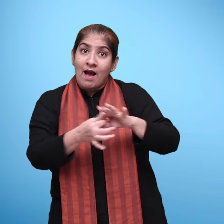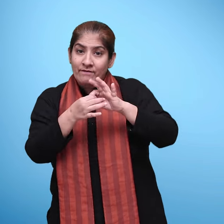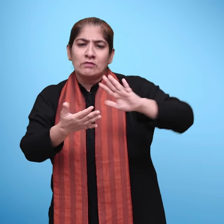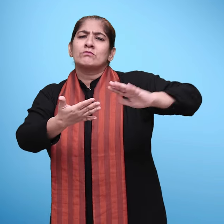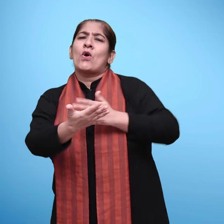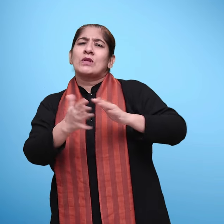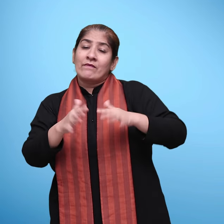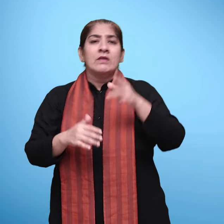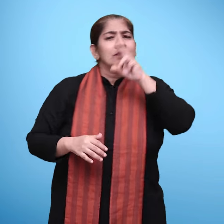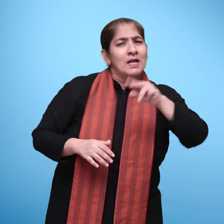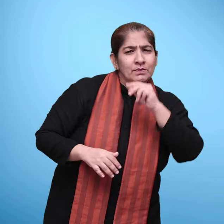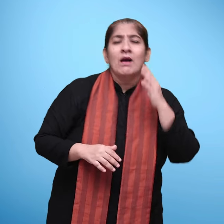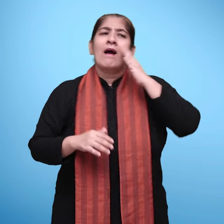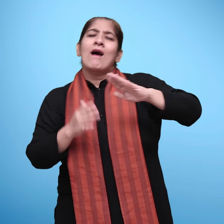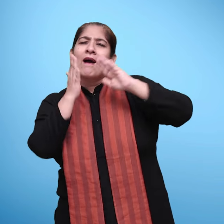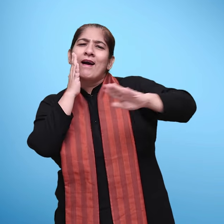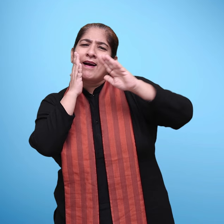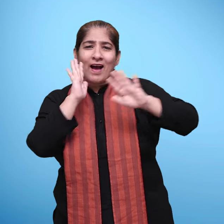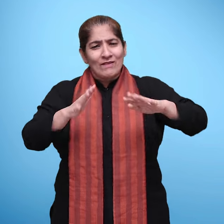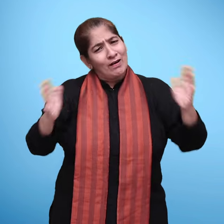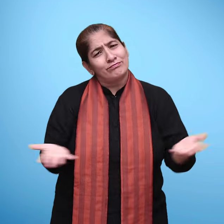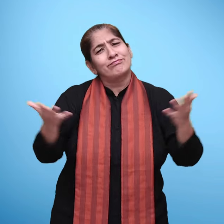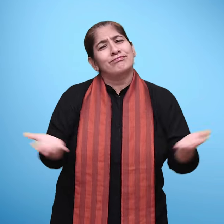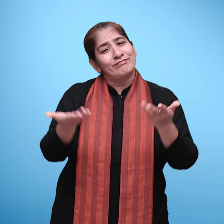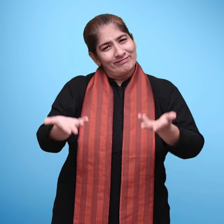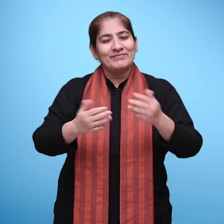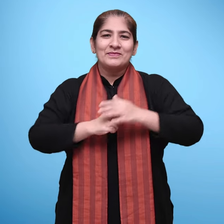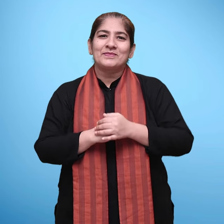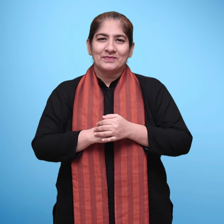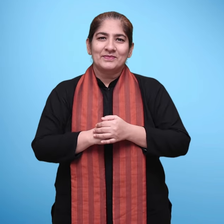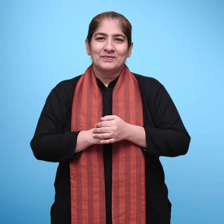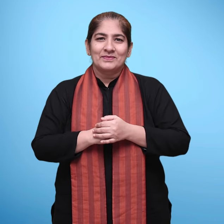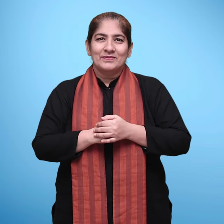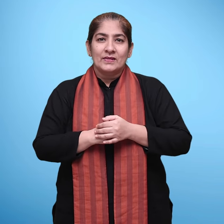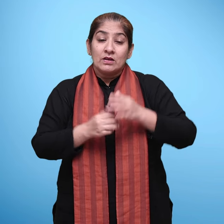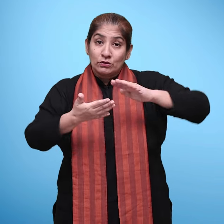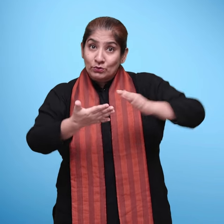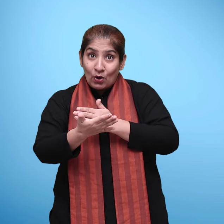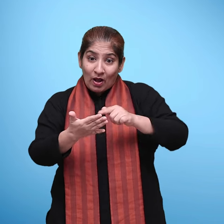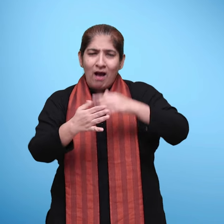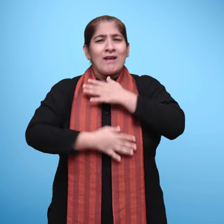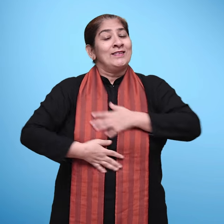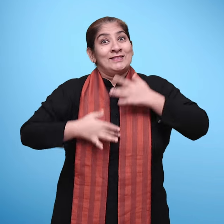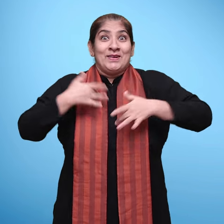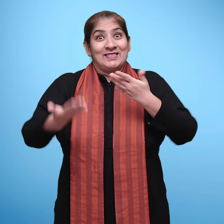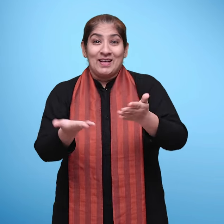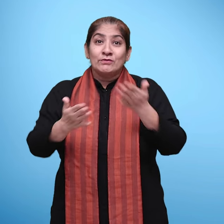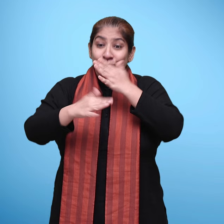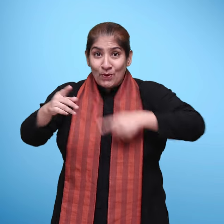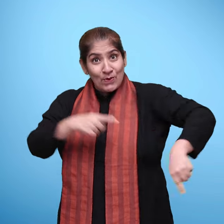के लिए वर्ण माला गीत भी मौखिक तोर पर गाने में मदद कीजिए आनंद माई कविता बच्चे हाव भाव के